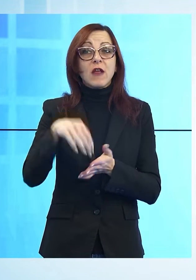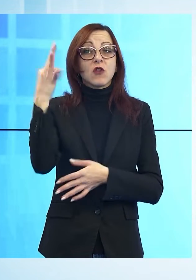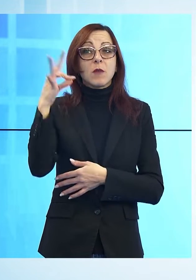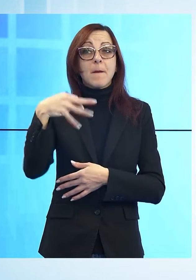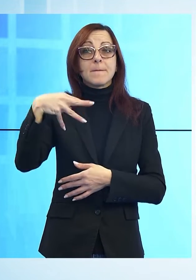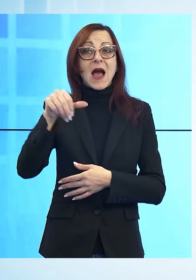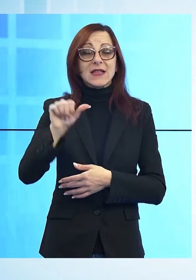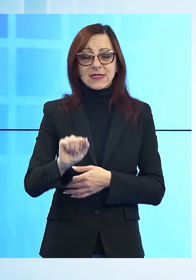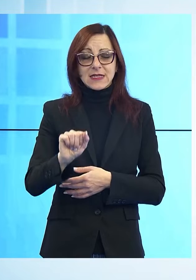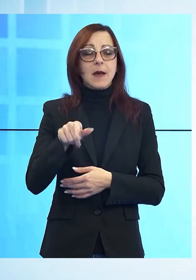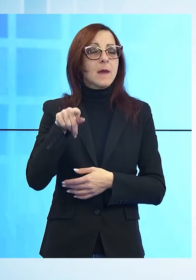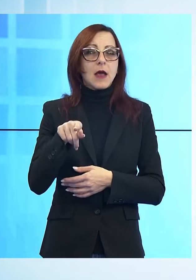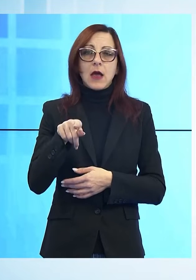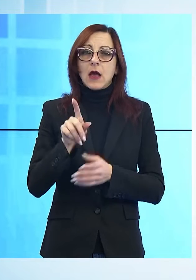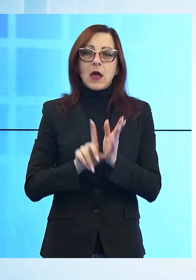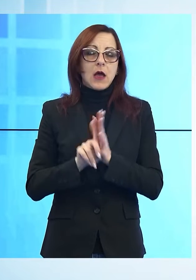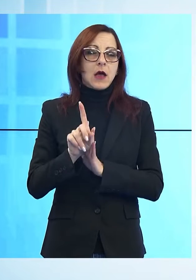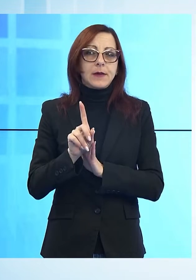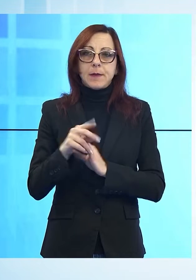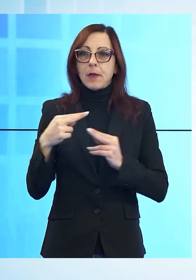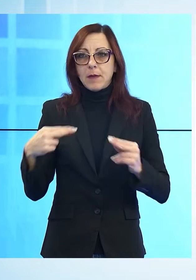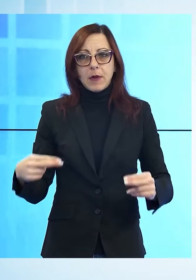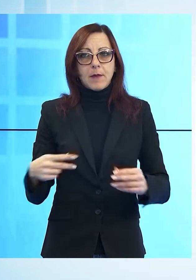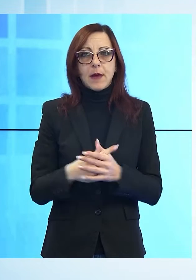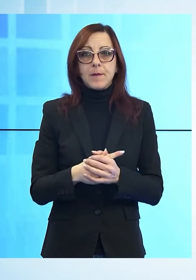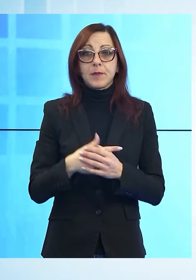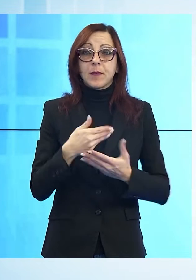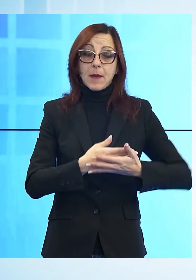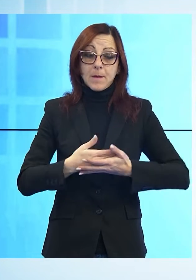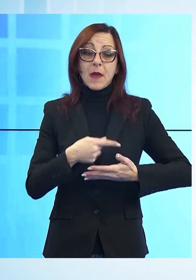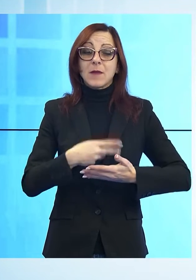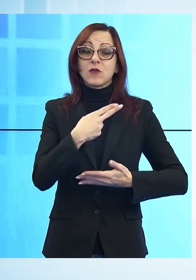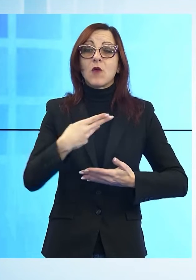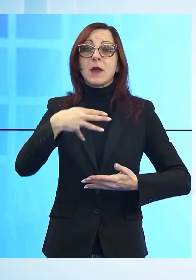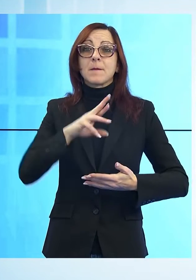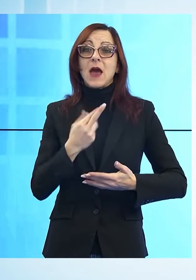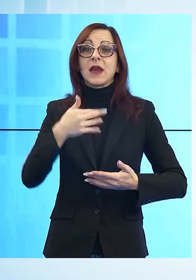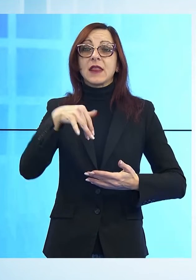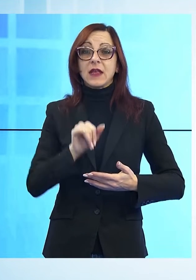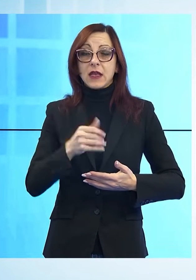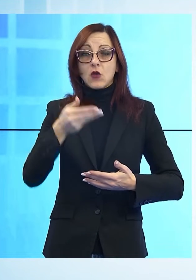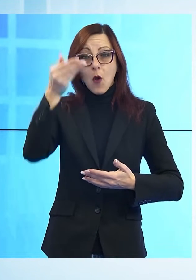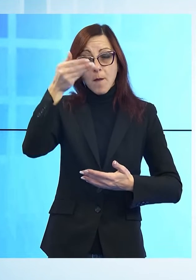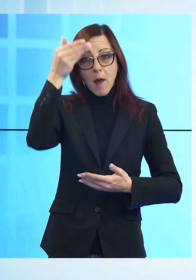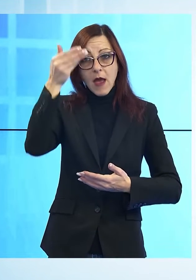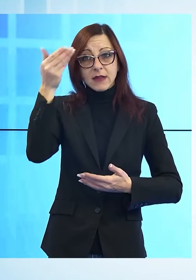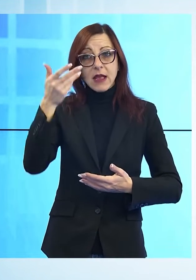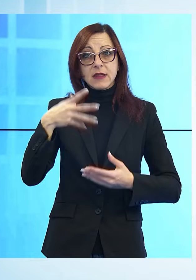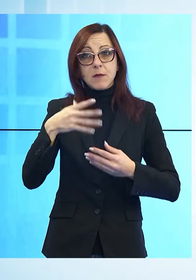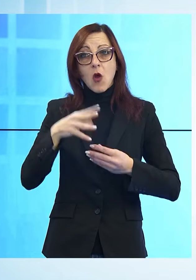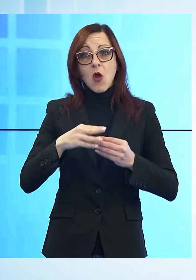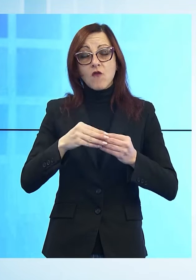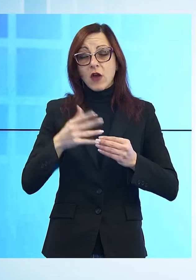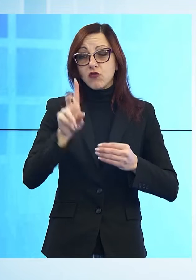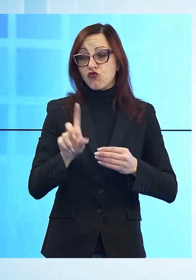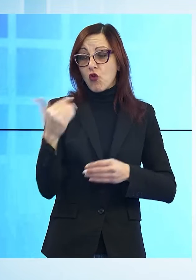ma non c'è stato niente da fare. Il bimbo di nome Martino era stato battezzato da pochi giorni. La tragedia ha gettato nello sconforto la